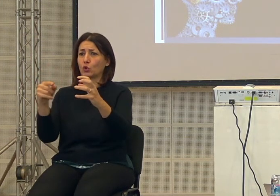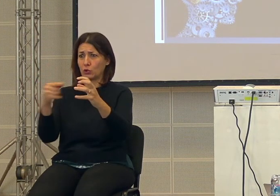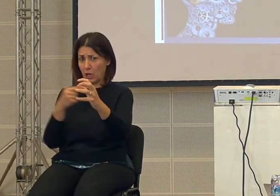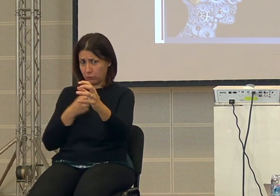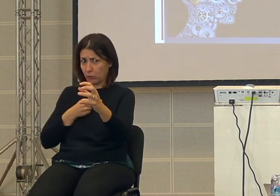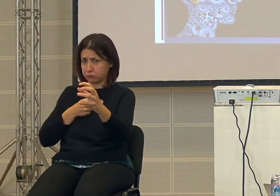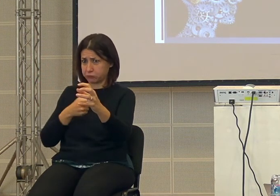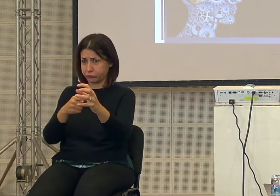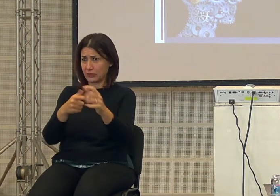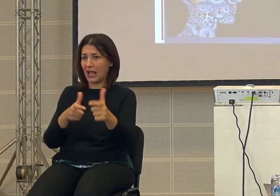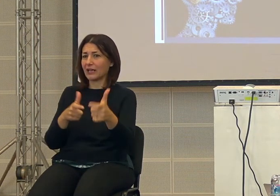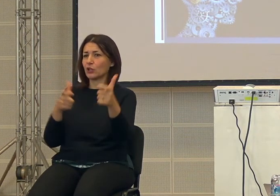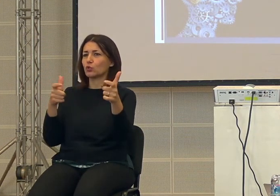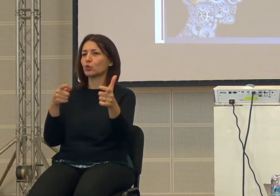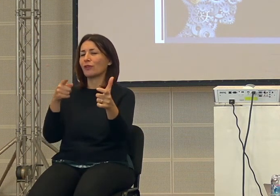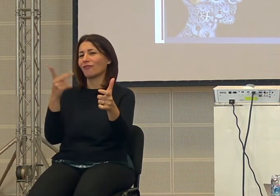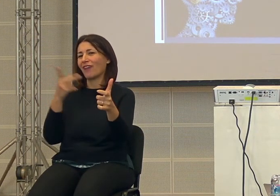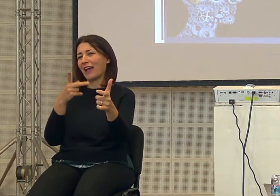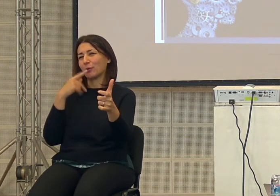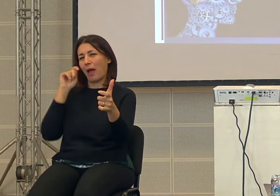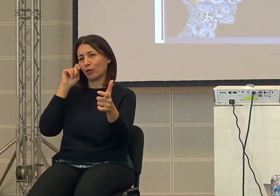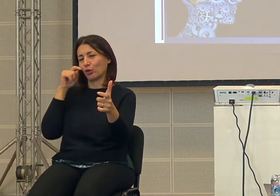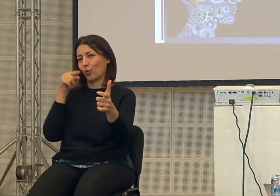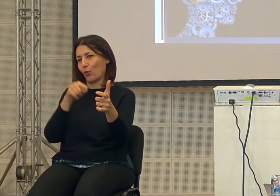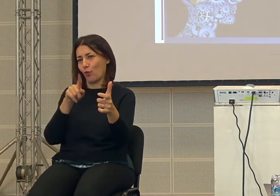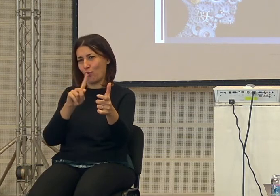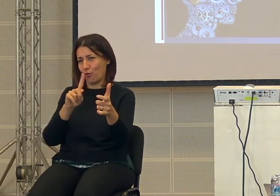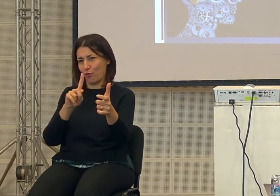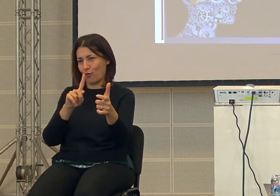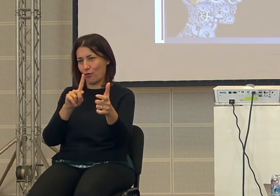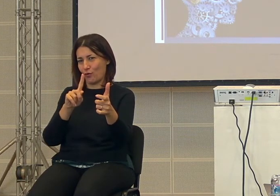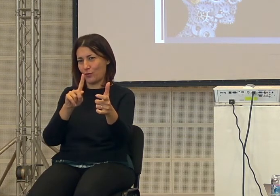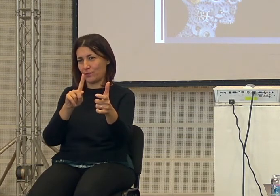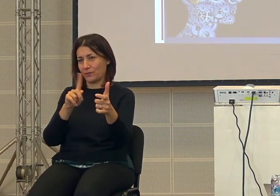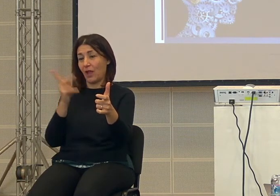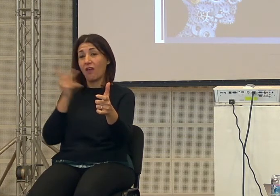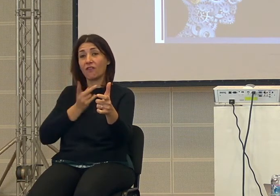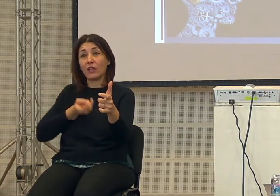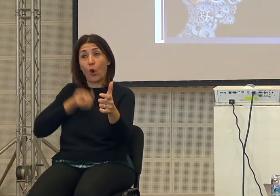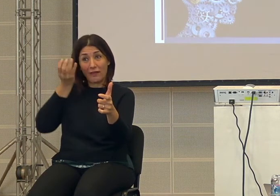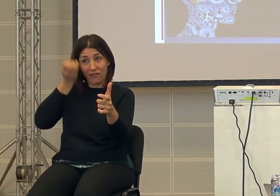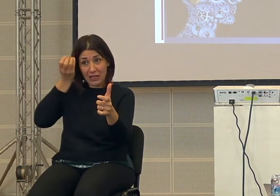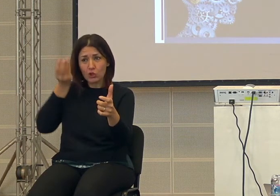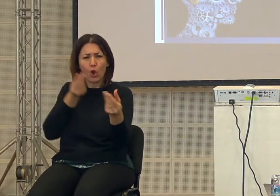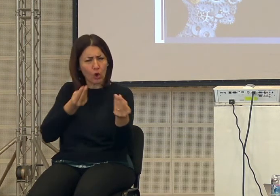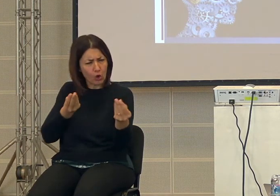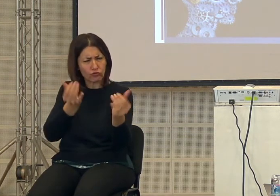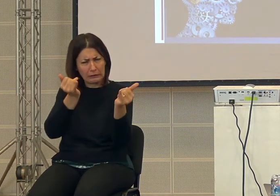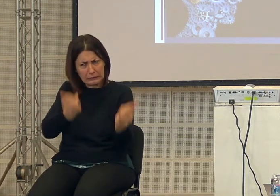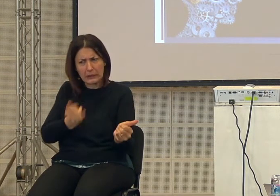sì ma quella era la trappola cioè la trappola cioè l'uomo non è che non inventasse più nuove tecnologie non